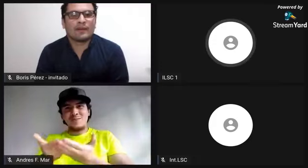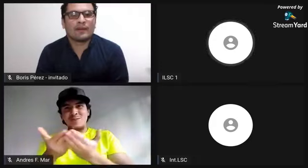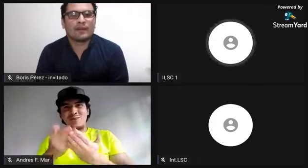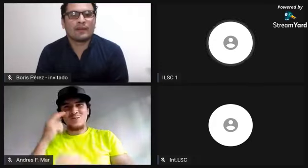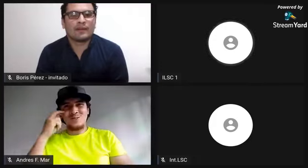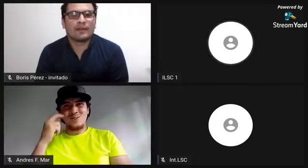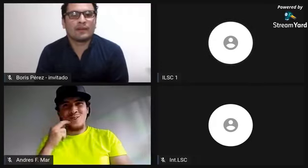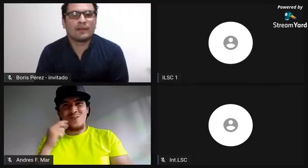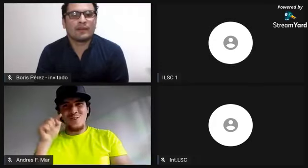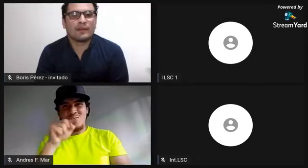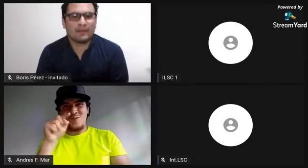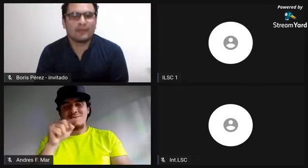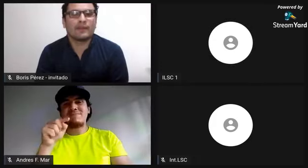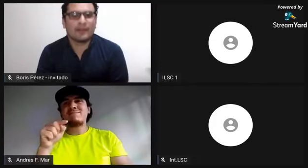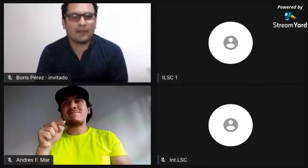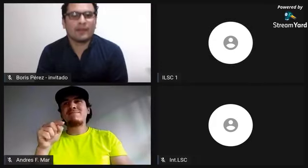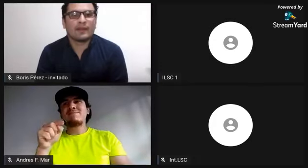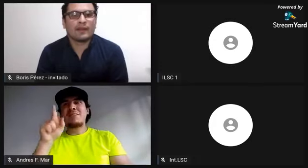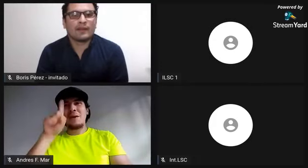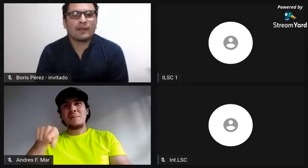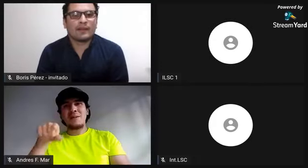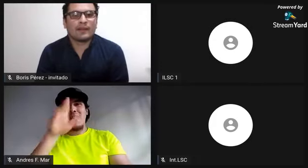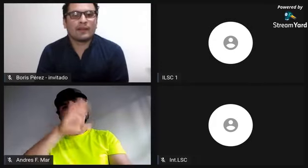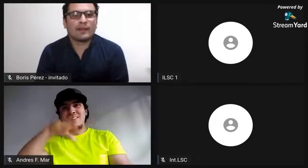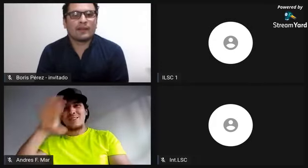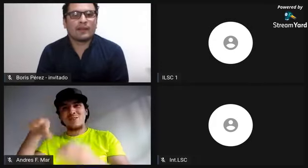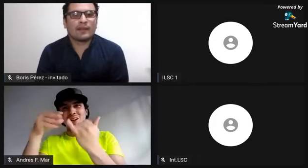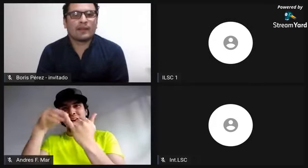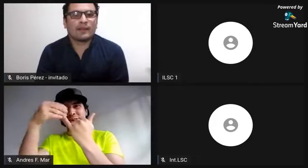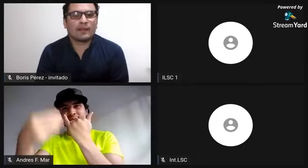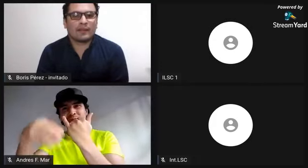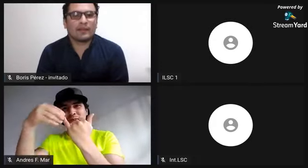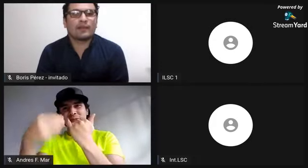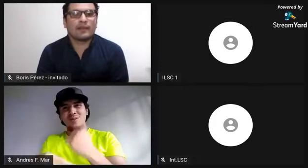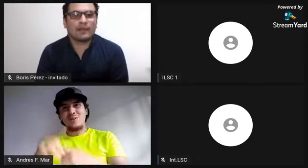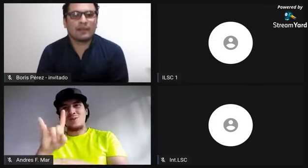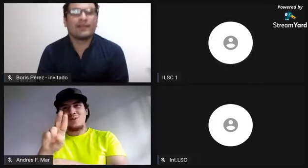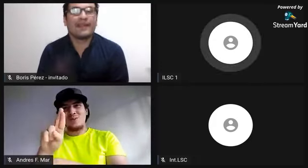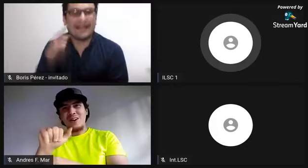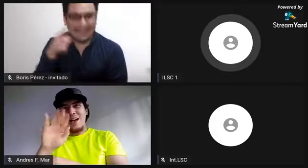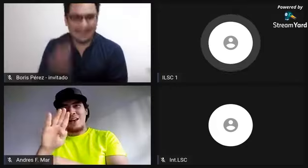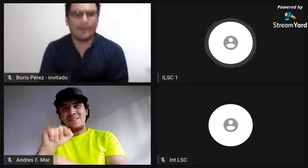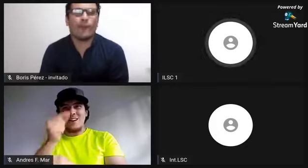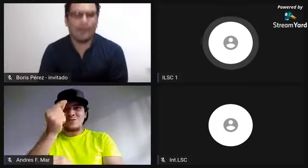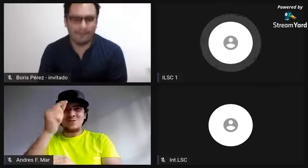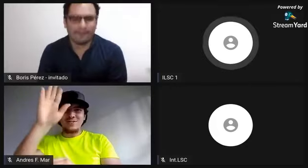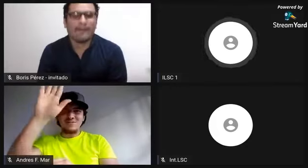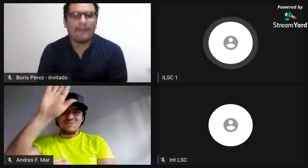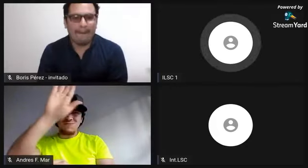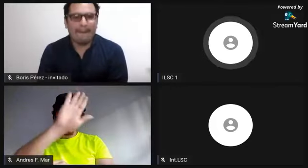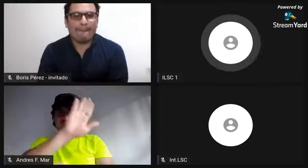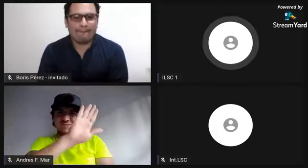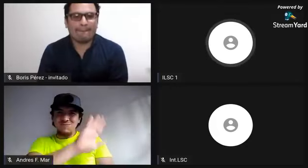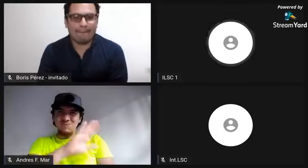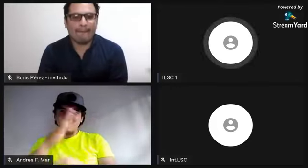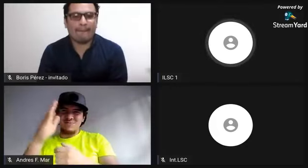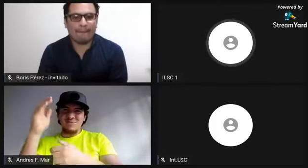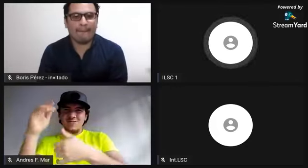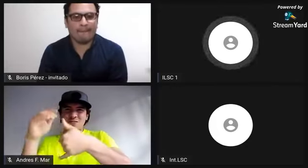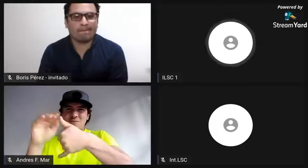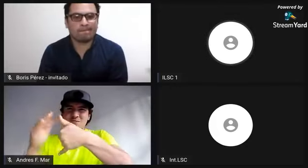norte del país, también encontramos grandes